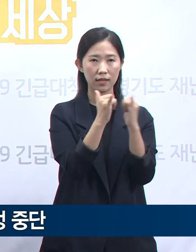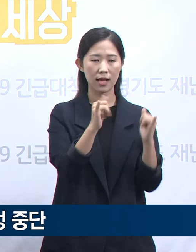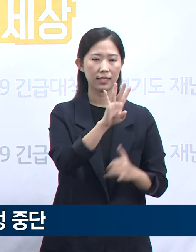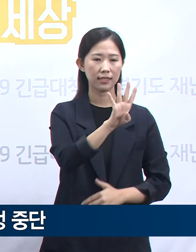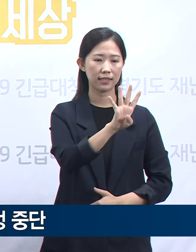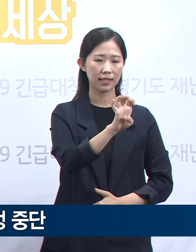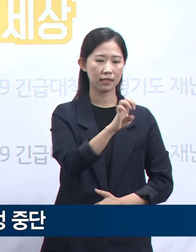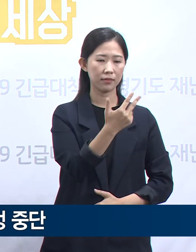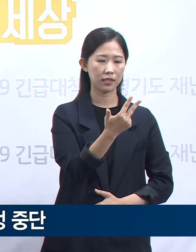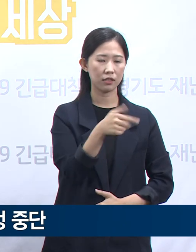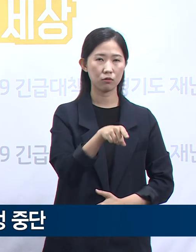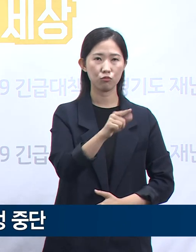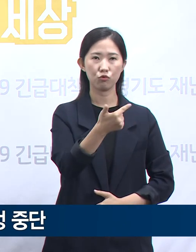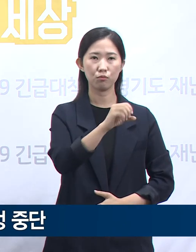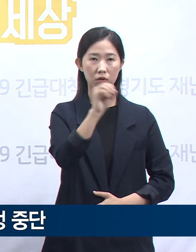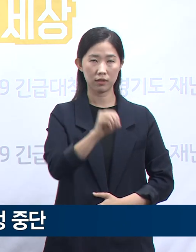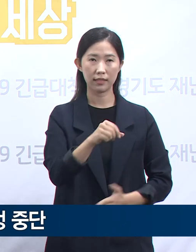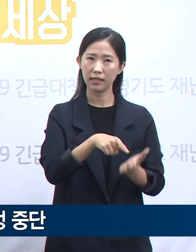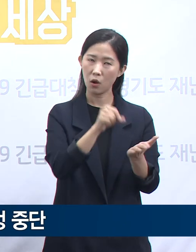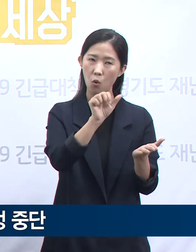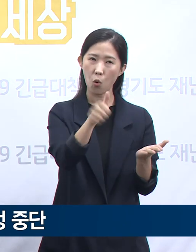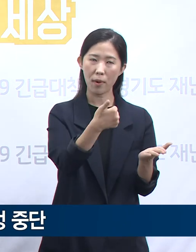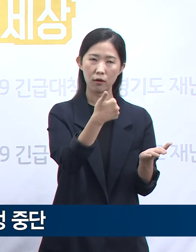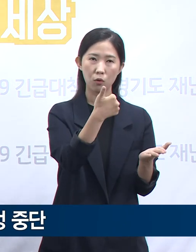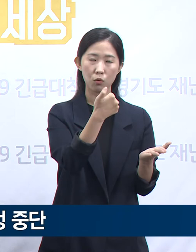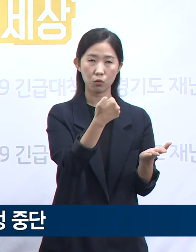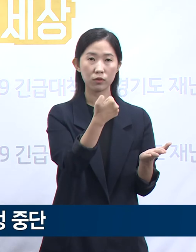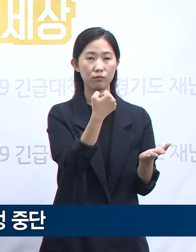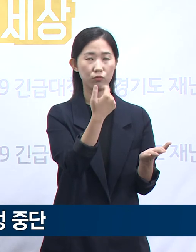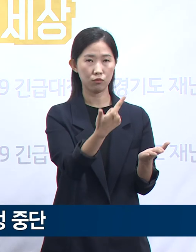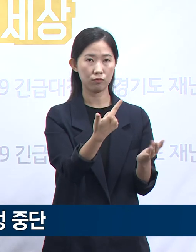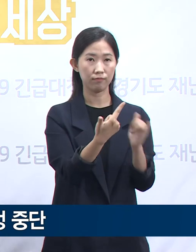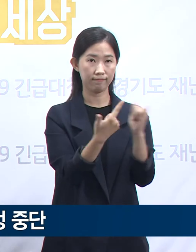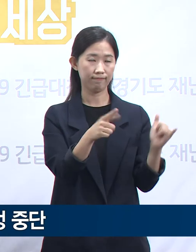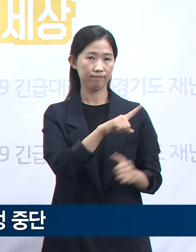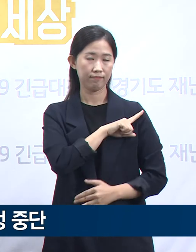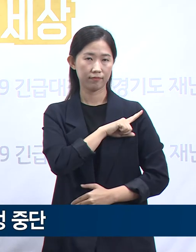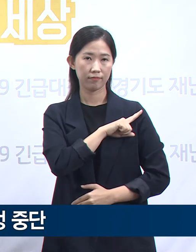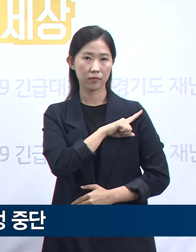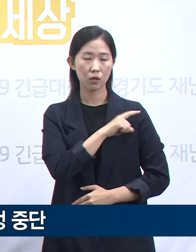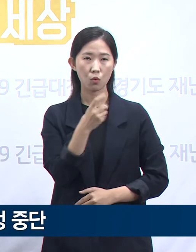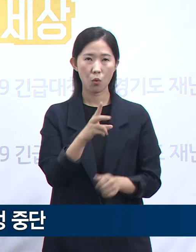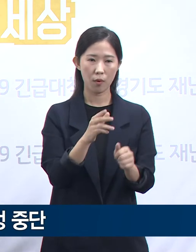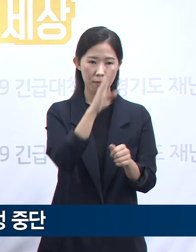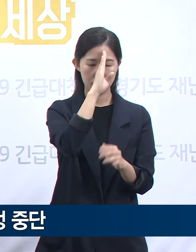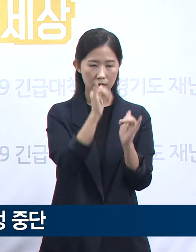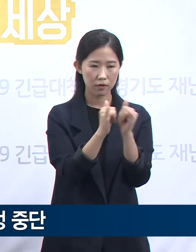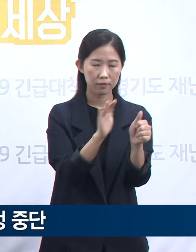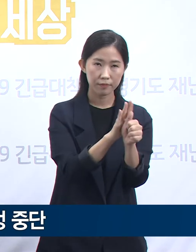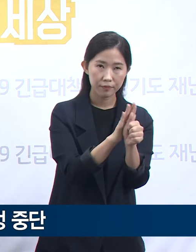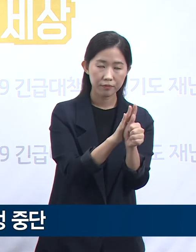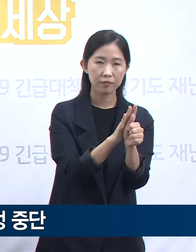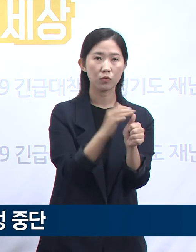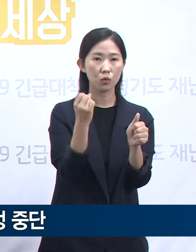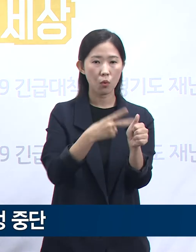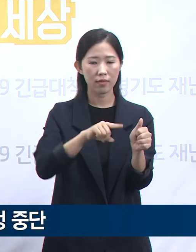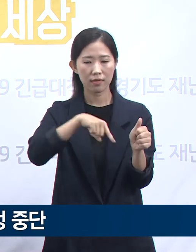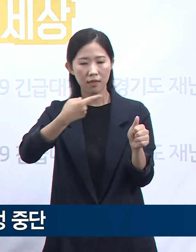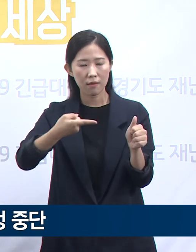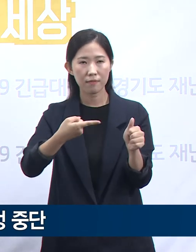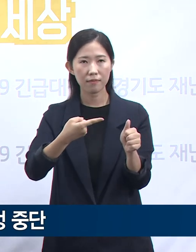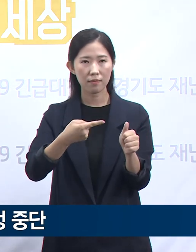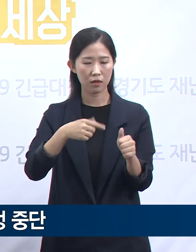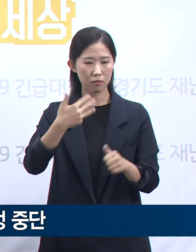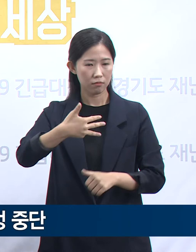552명으로 가장 많고 간호조무사 265명, 임상병리사 80명 순위입니다. 보내주신 관심과